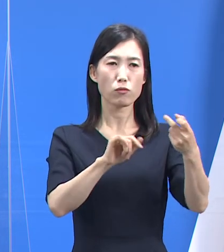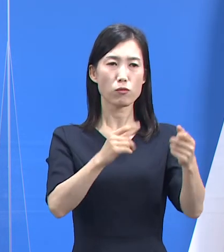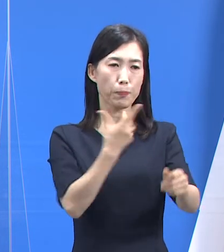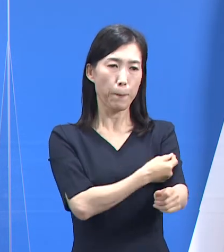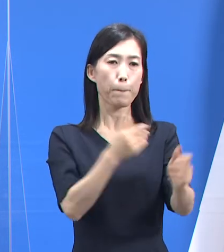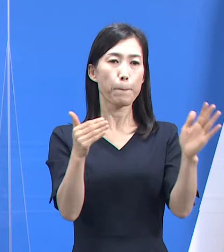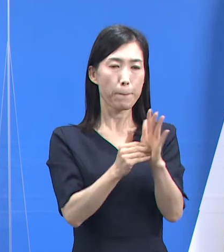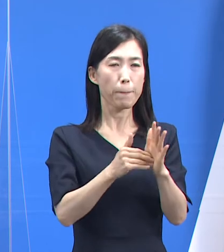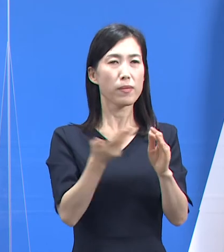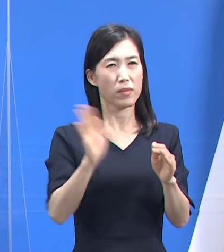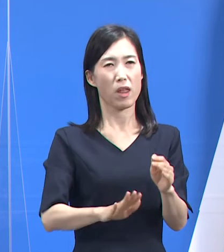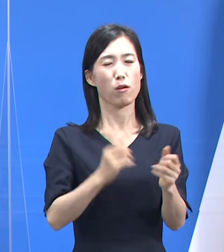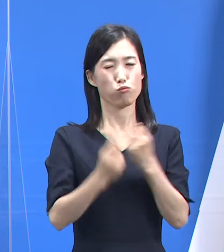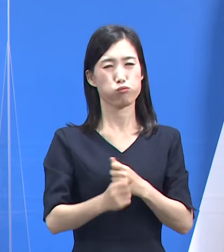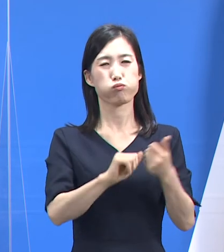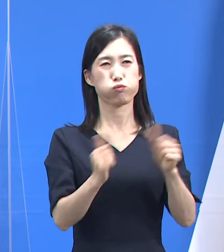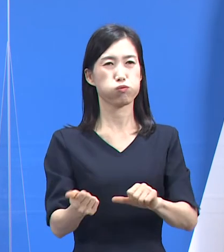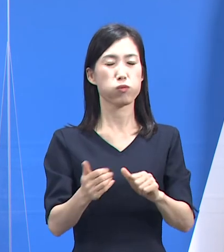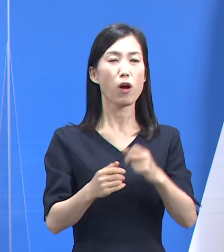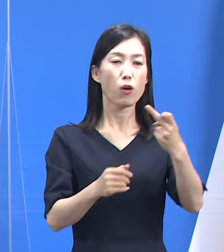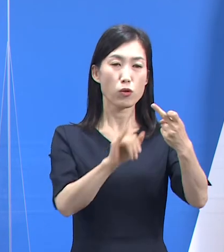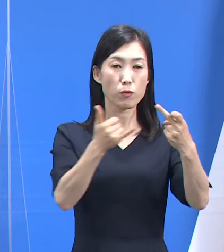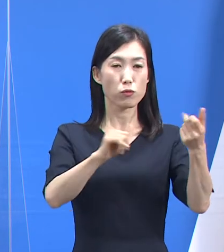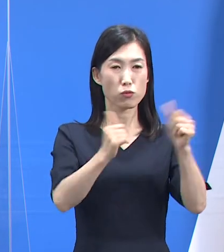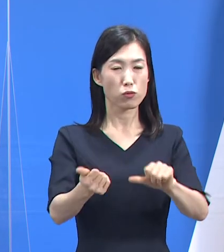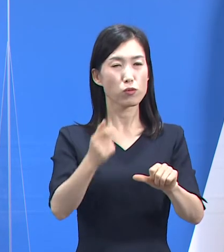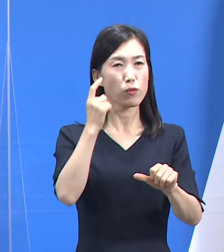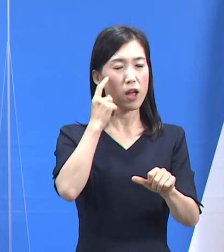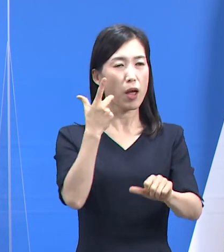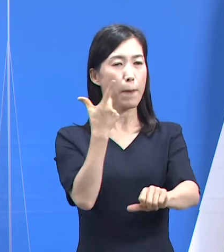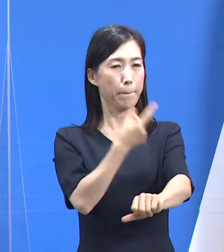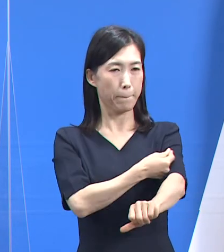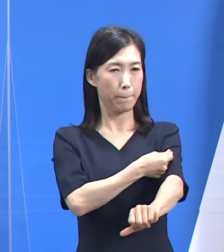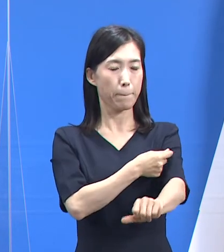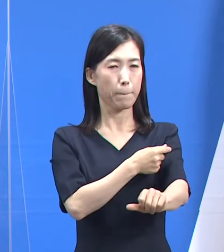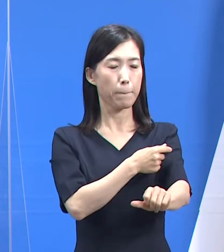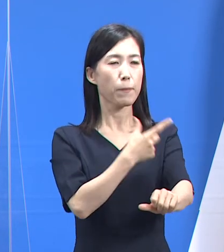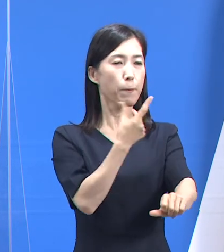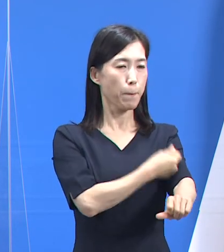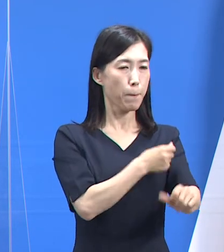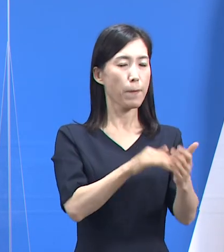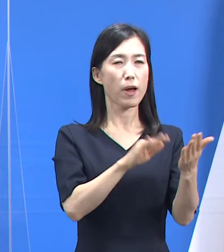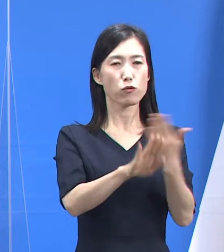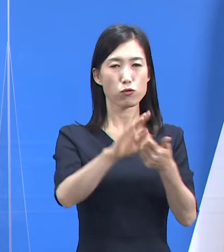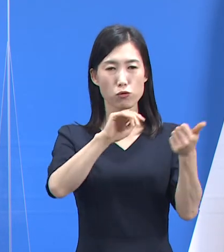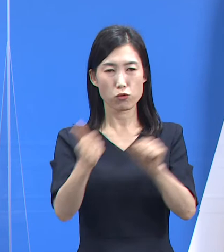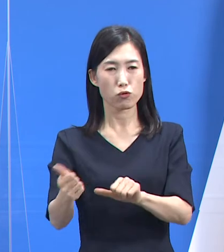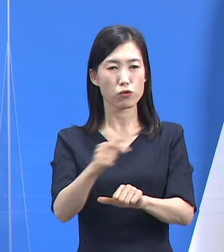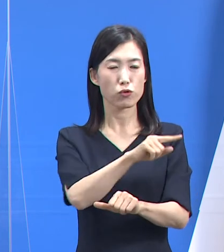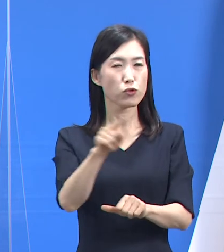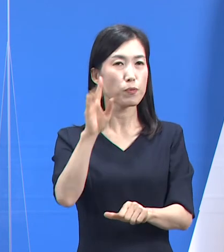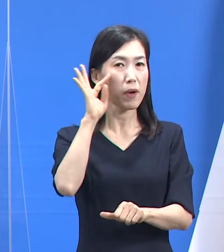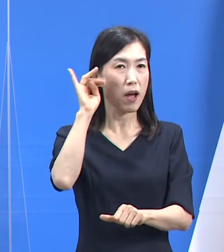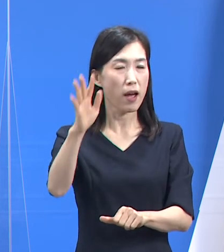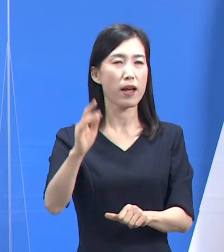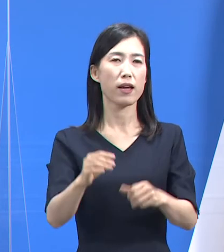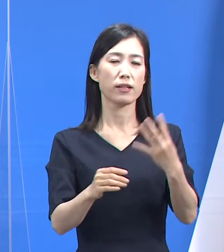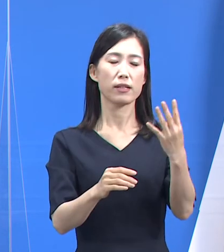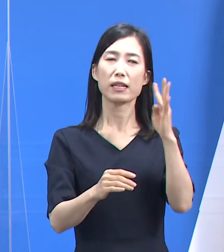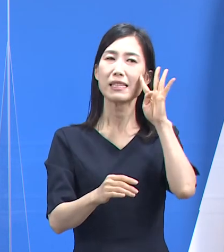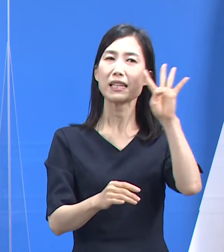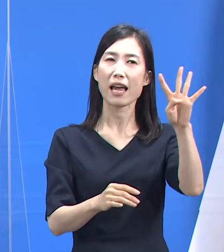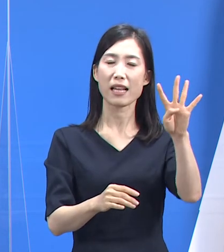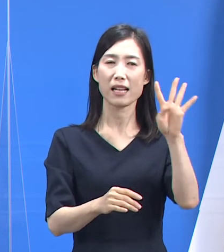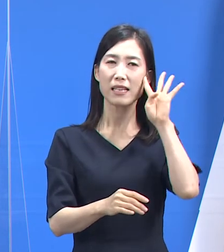경력이 있었습니다. 12명 사망자들의 접종일부터 확진일까지 소요기간은 평균 4.21로